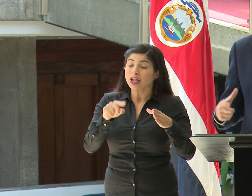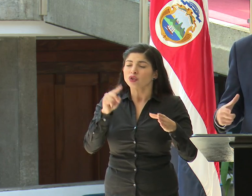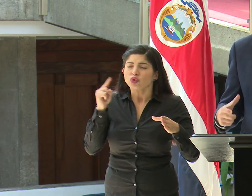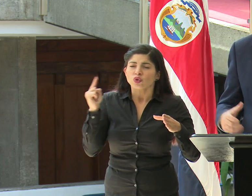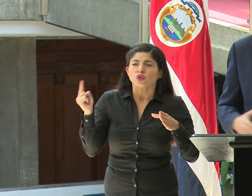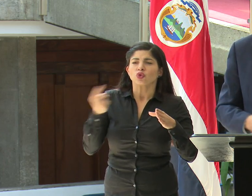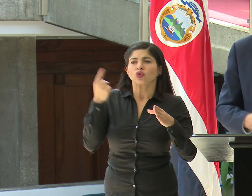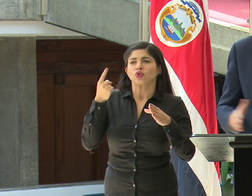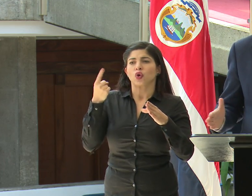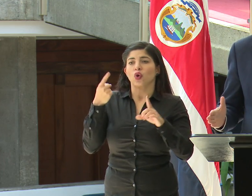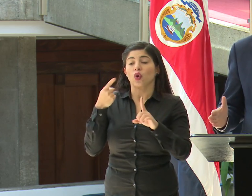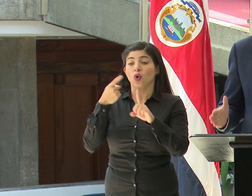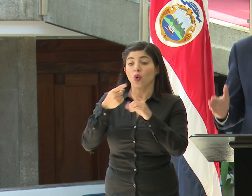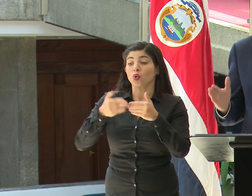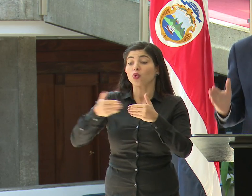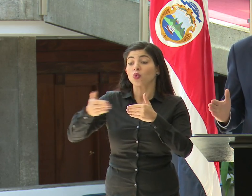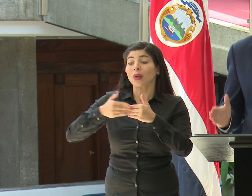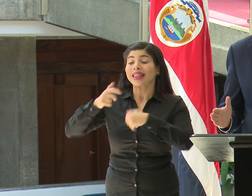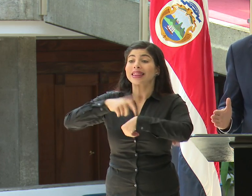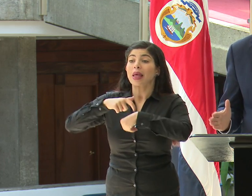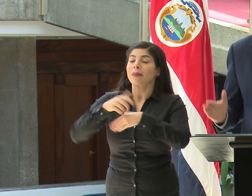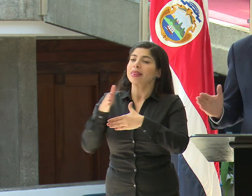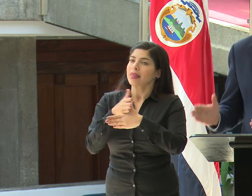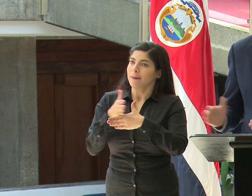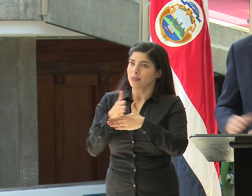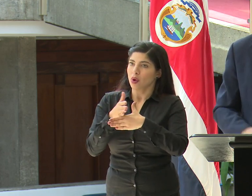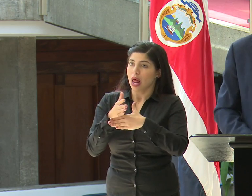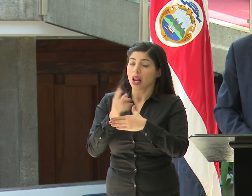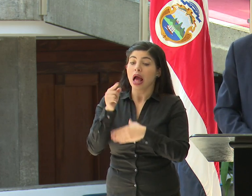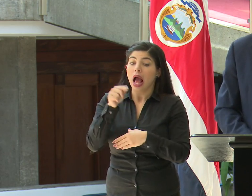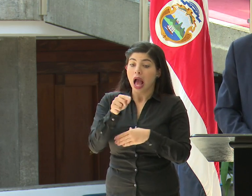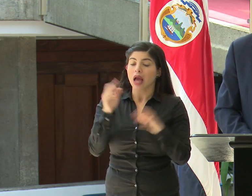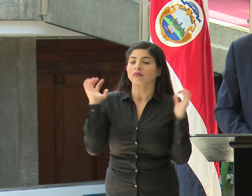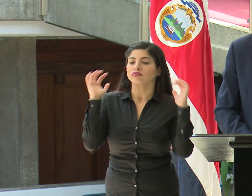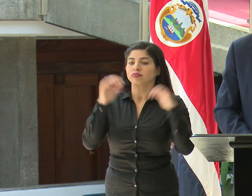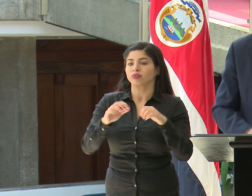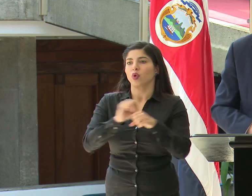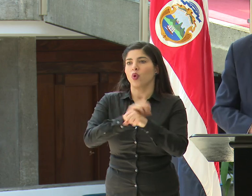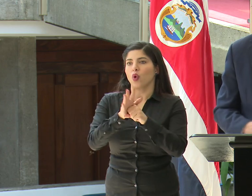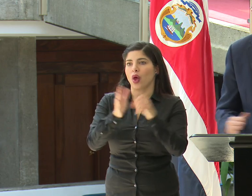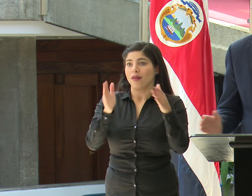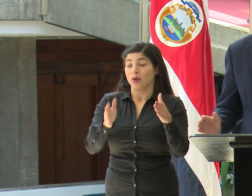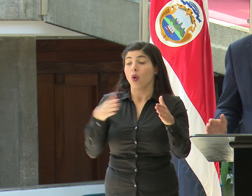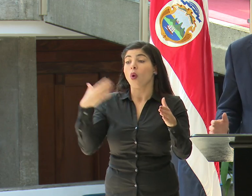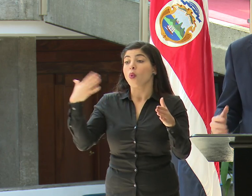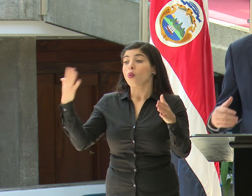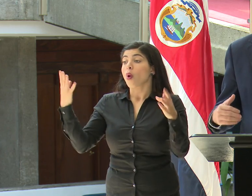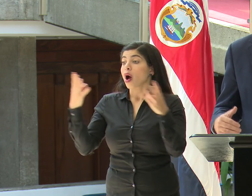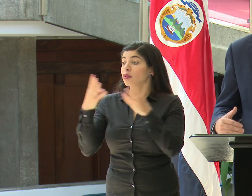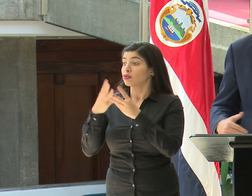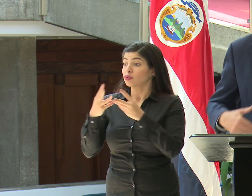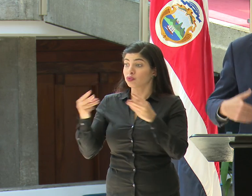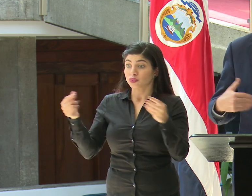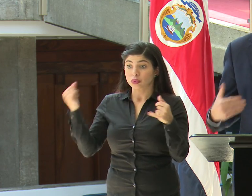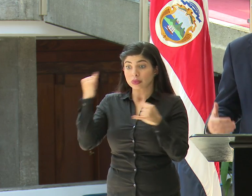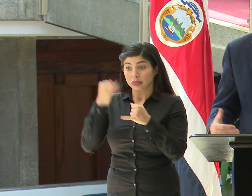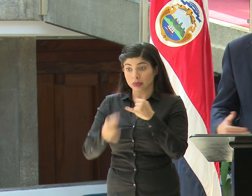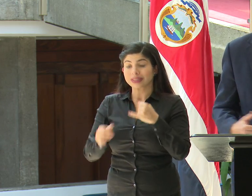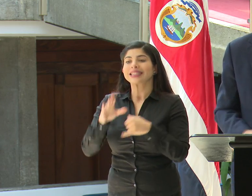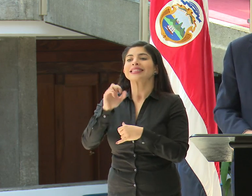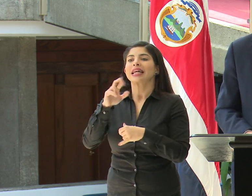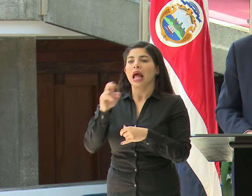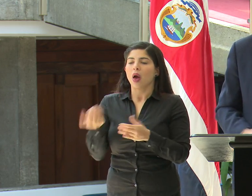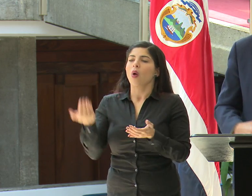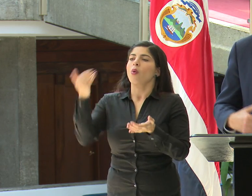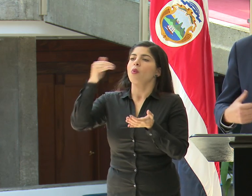vamos a estar viendo durante este periodo temporal estos casos de coronavirus. Cuando todo esto pase, el CENARE volverá